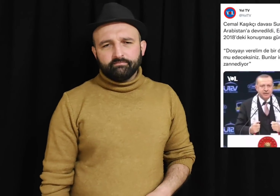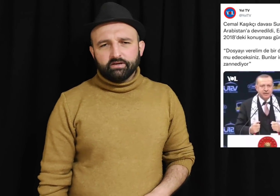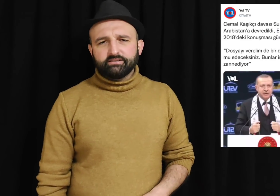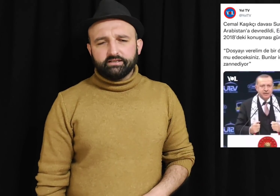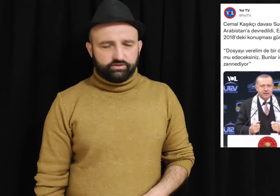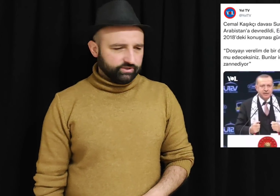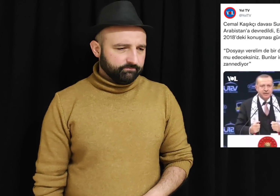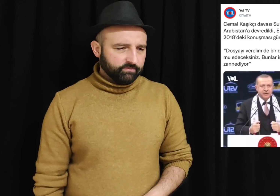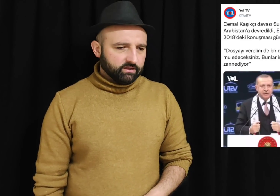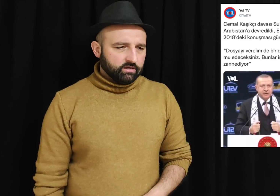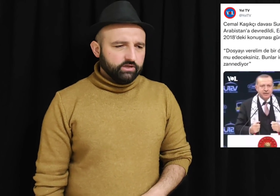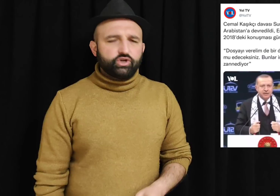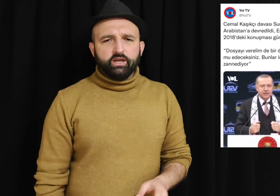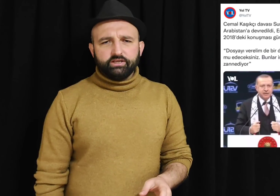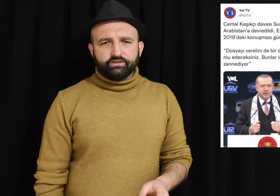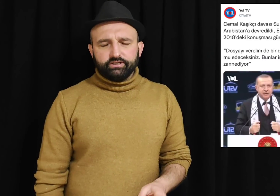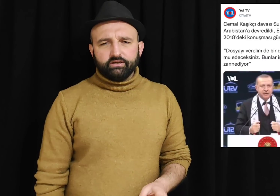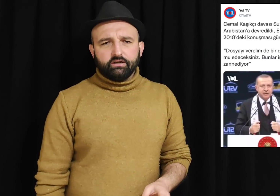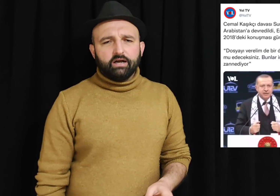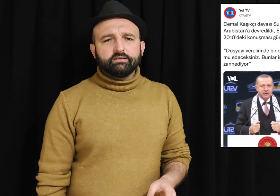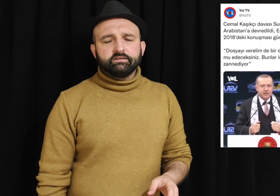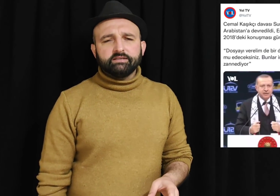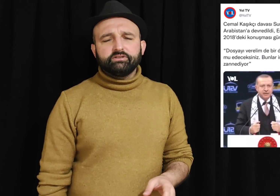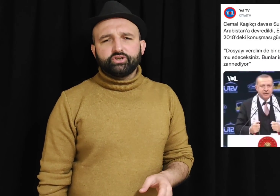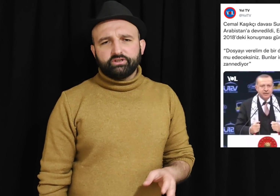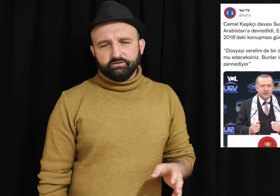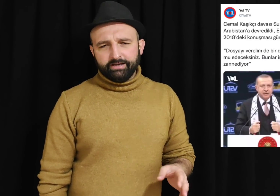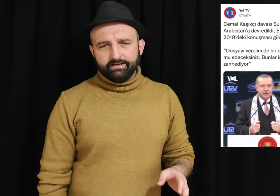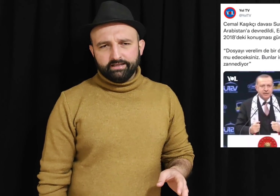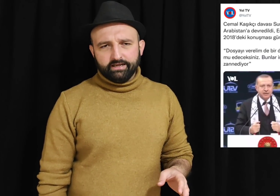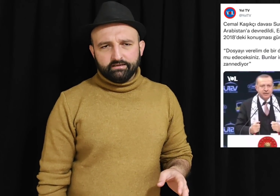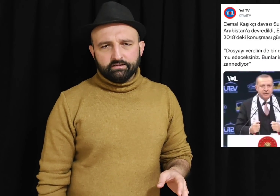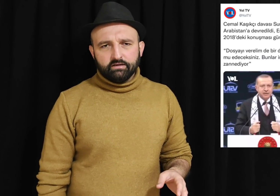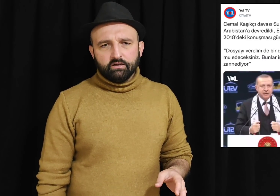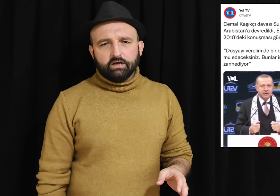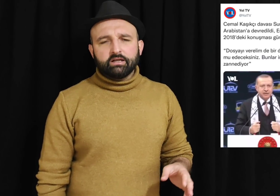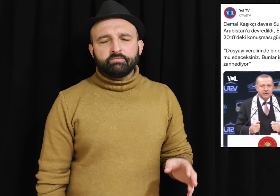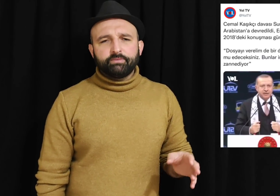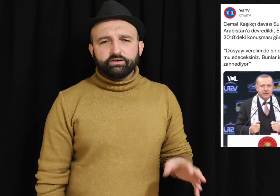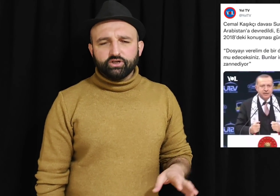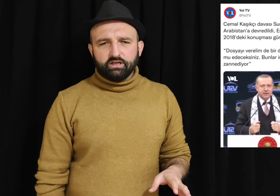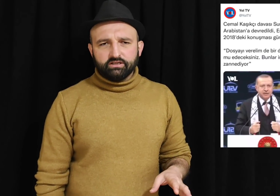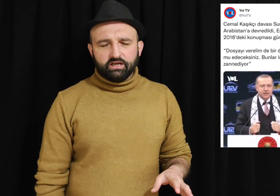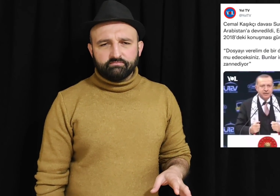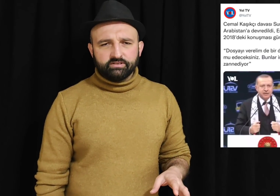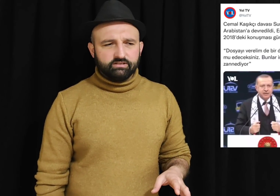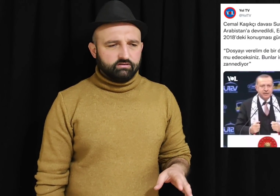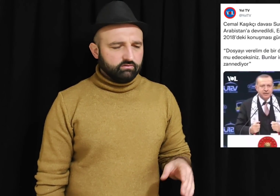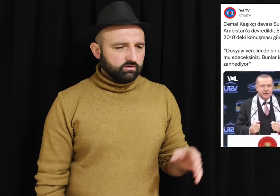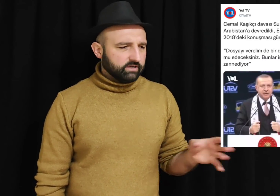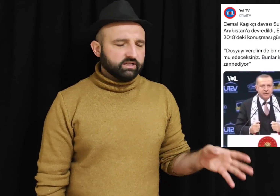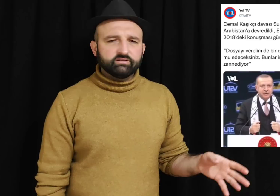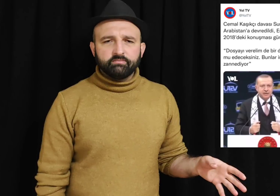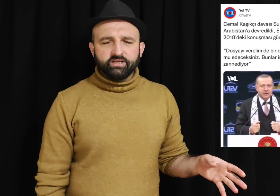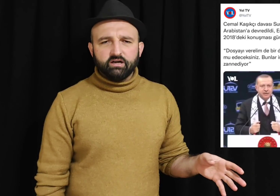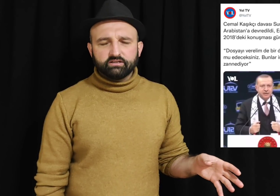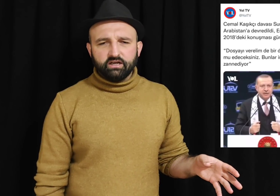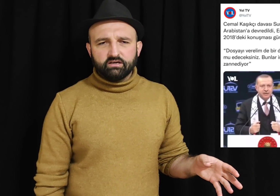gazeteci. İçeri girdi. Artık nasıl çıktığı belli değil. Adamı parçaladılar mı? Gazanda mı yaktılar?